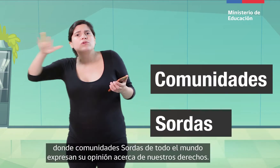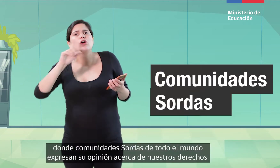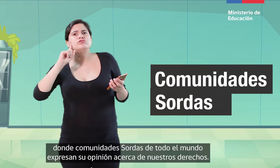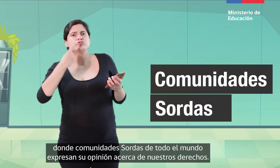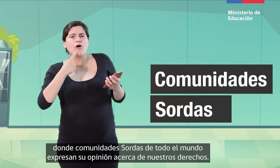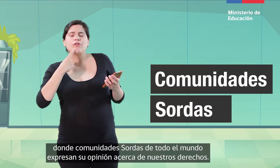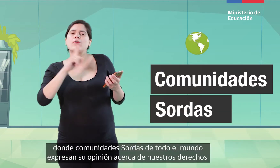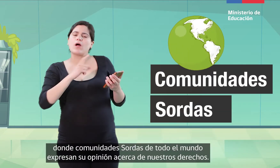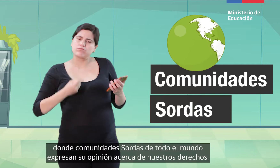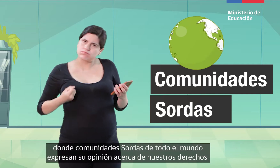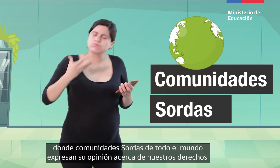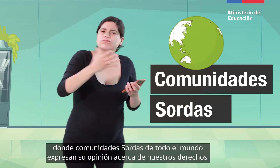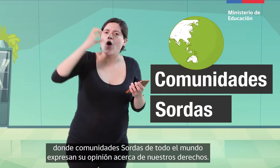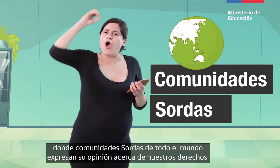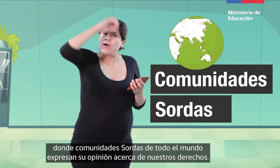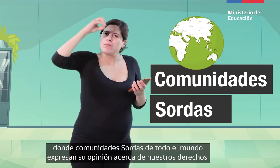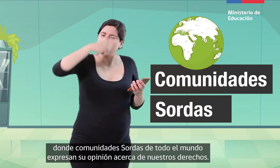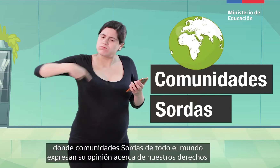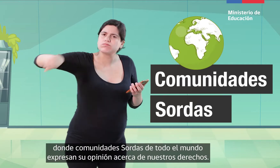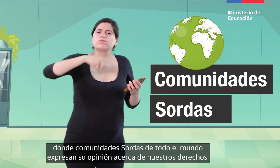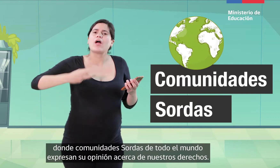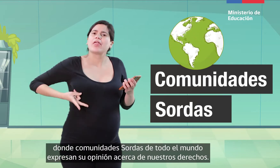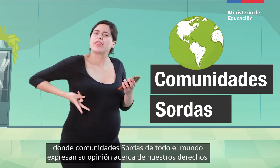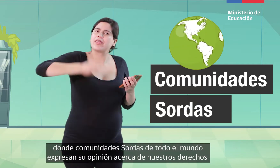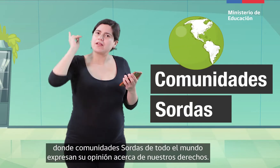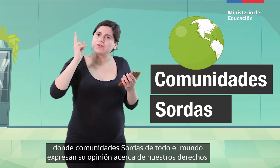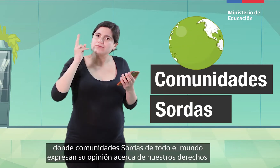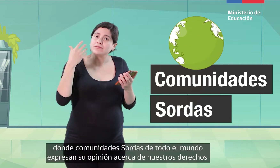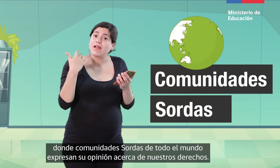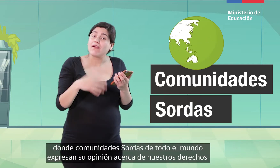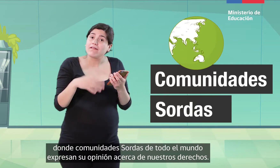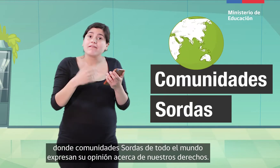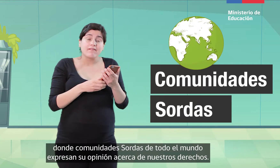comunidades sordas de todo el mundo expresan su opinión acerca de nuestros derechos.